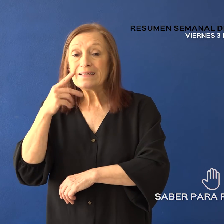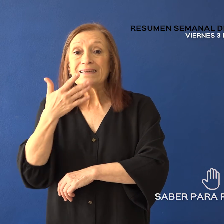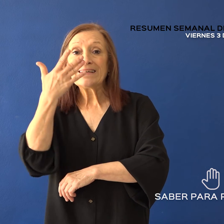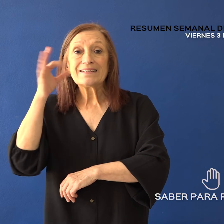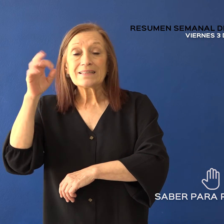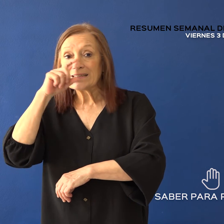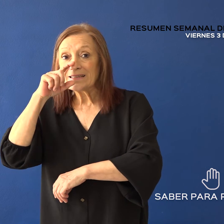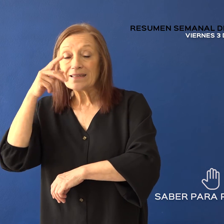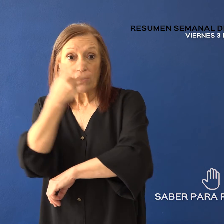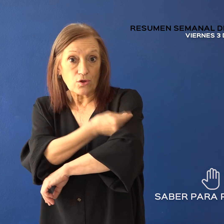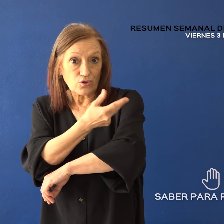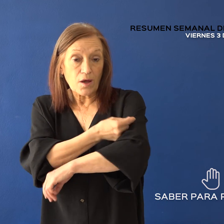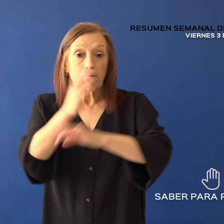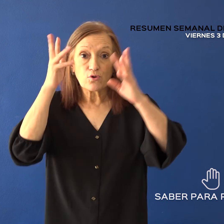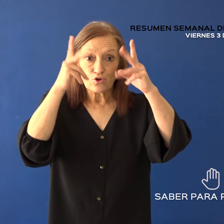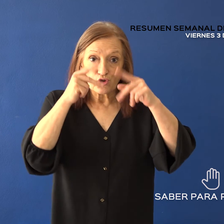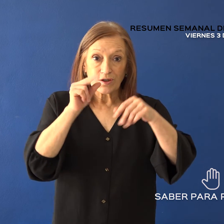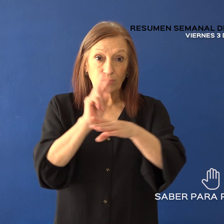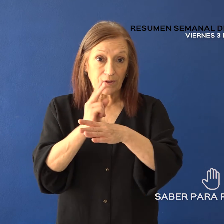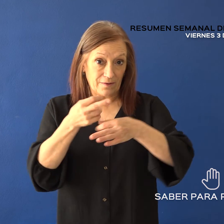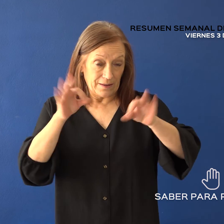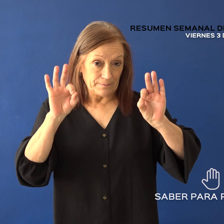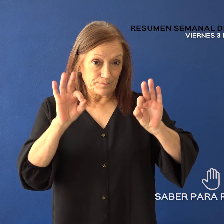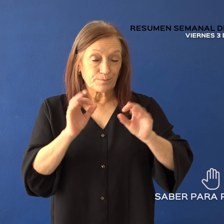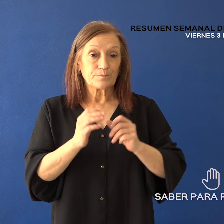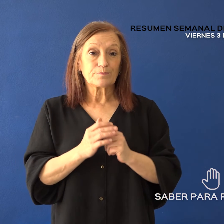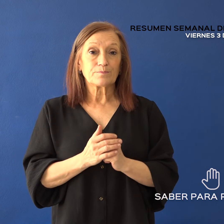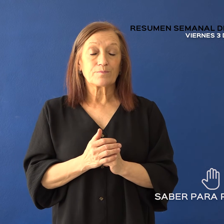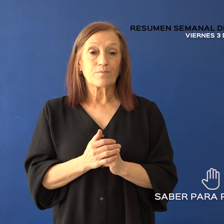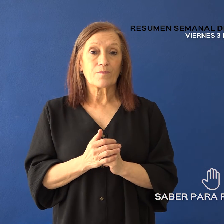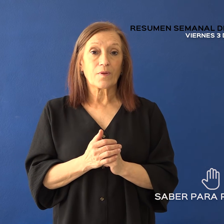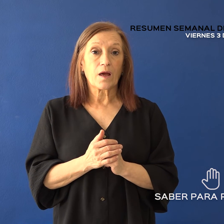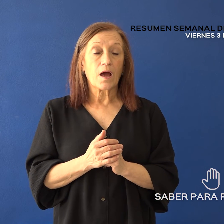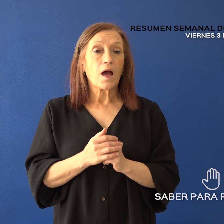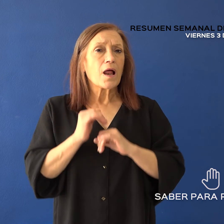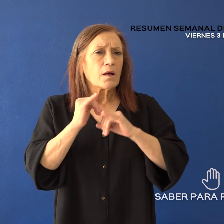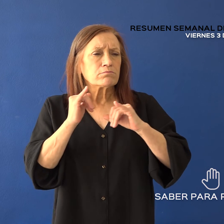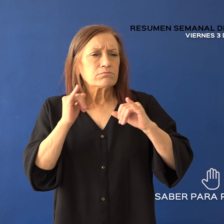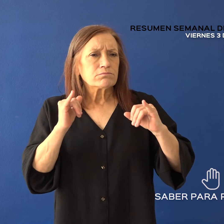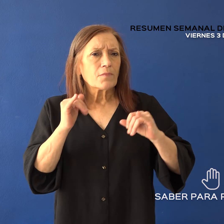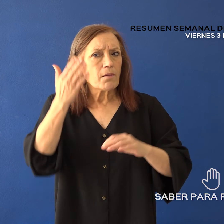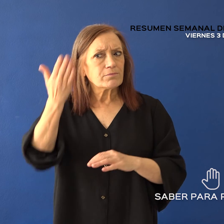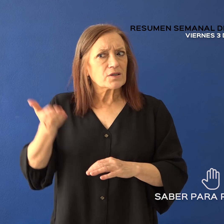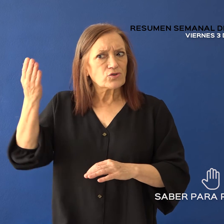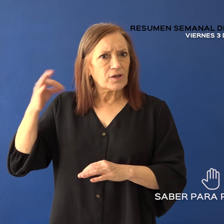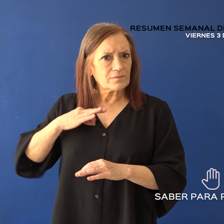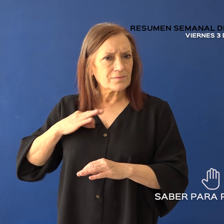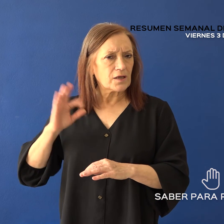dosis del plan vacunar para prevenir. Estos son los casos activos en toda la provincia.